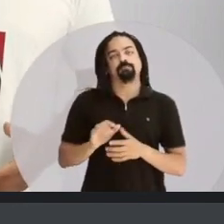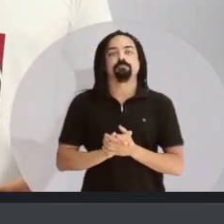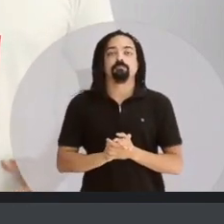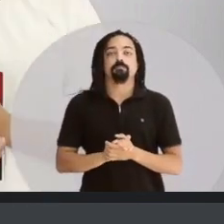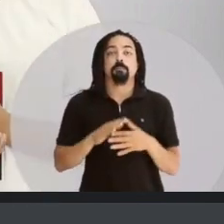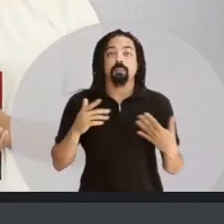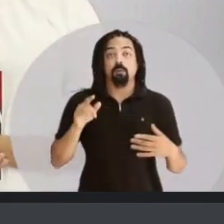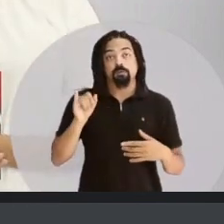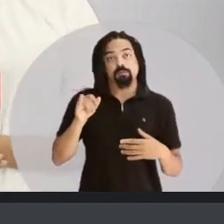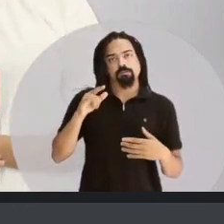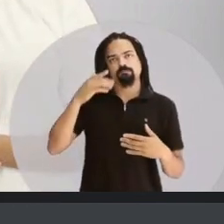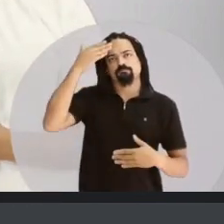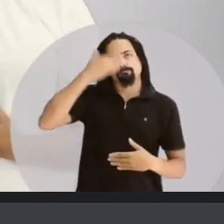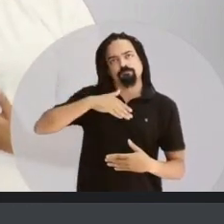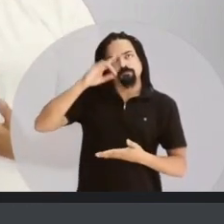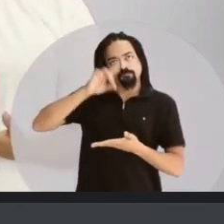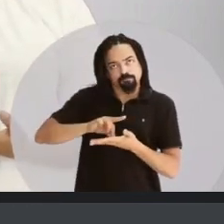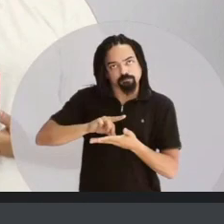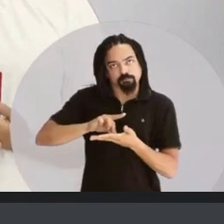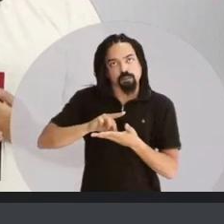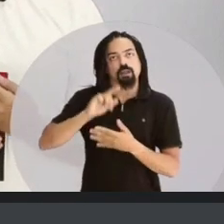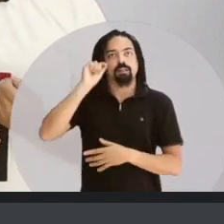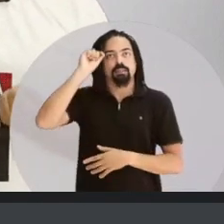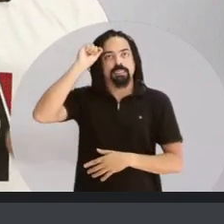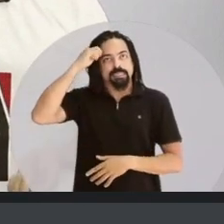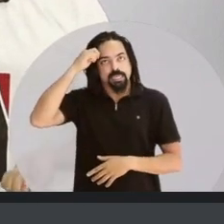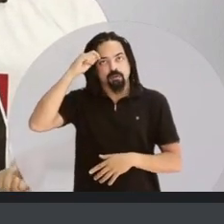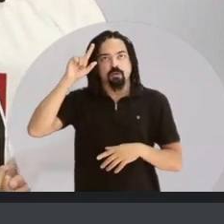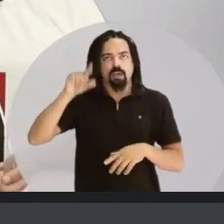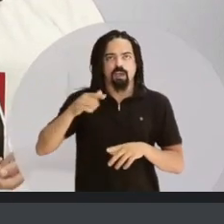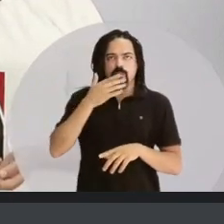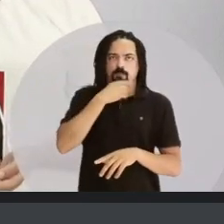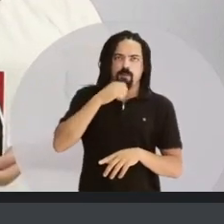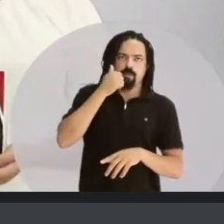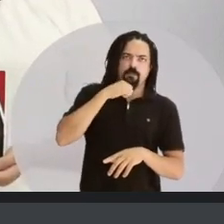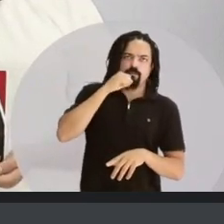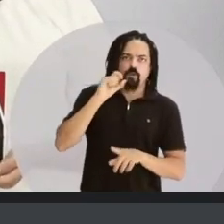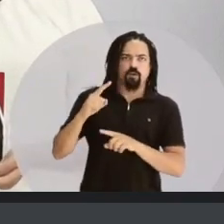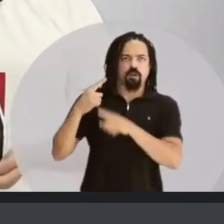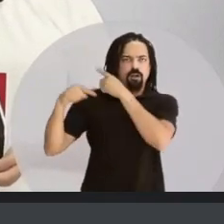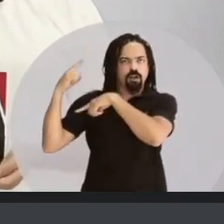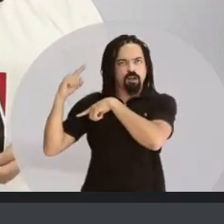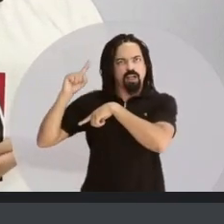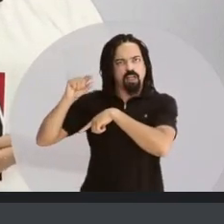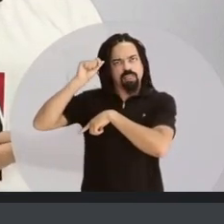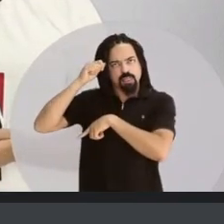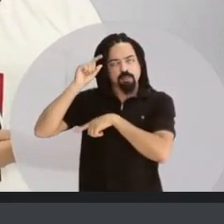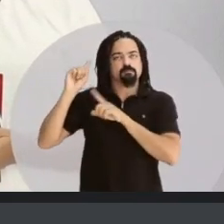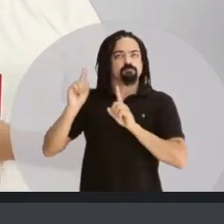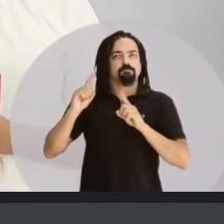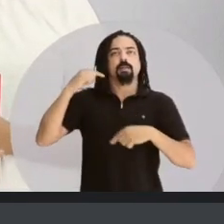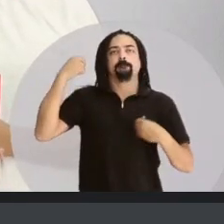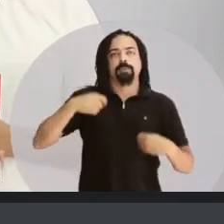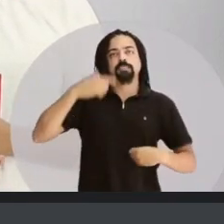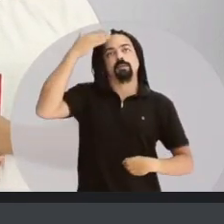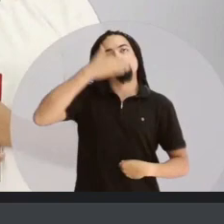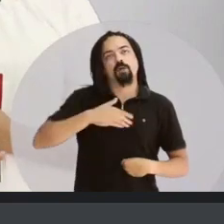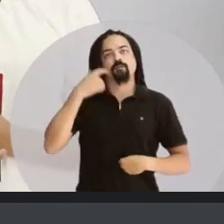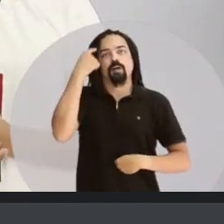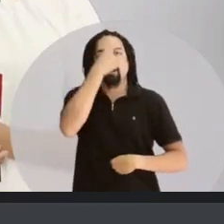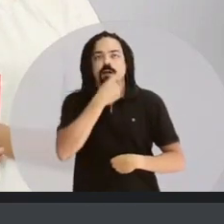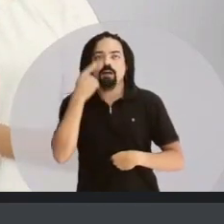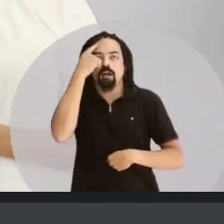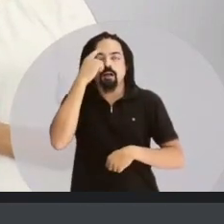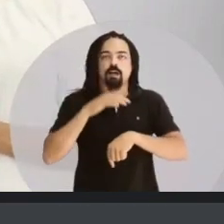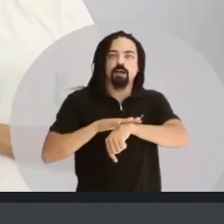candidatos. Assim, para um candidato ser considerado negro, não basta um dos avós ou pais serem negros. É preciso ele